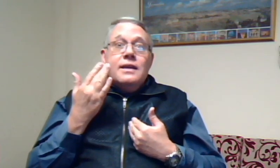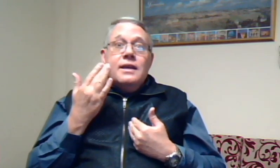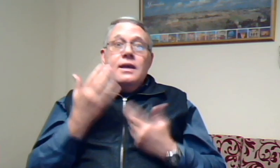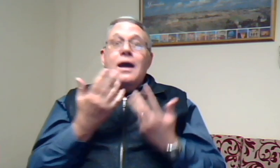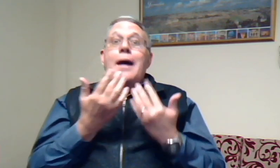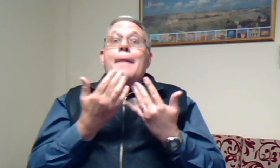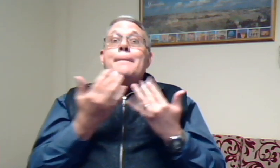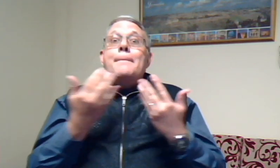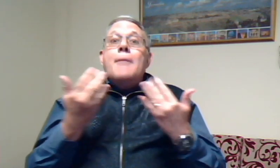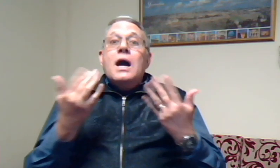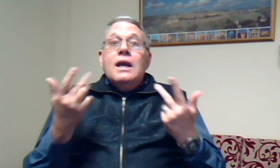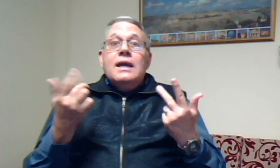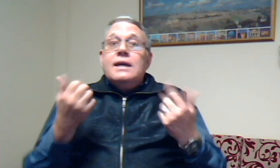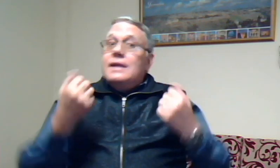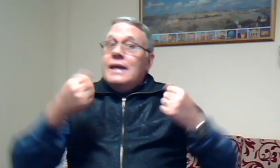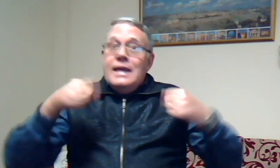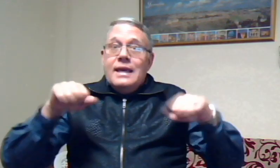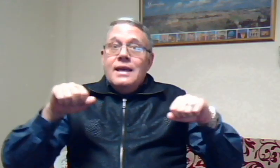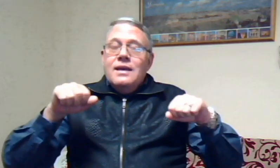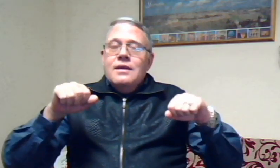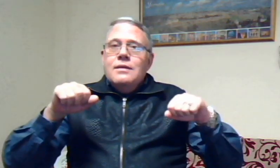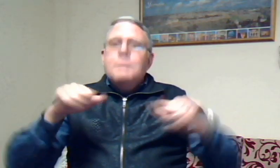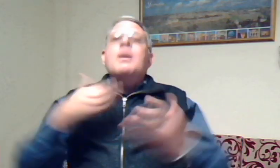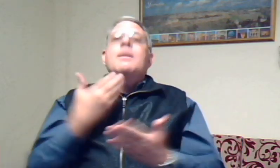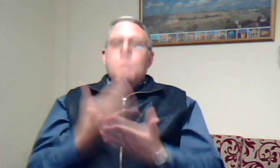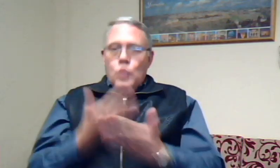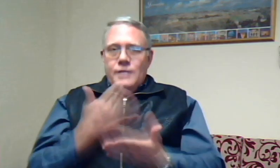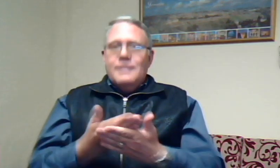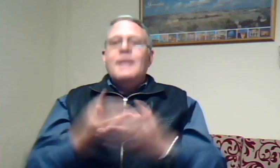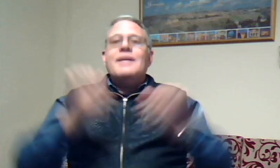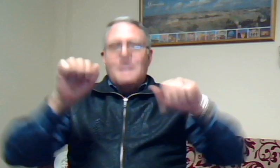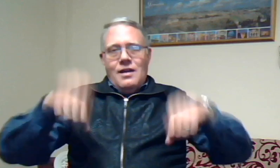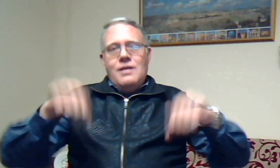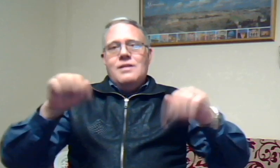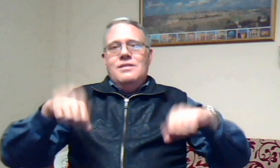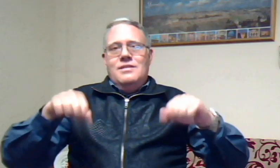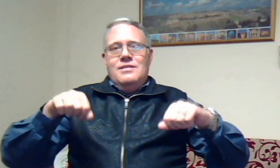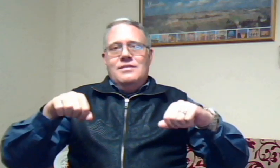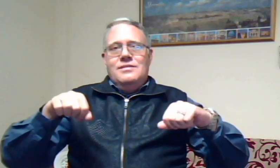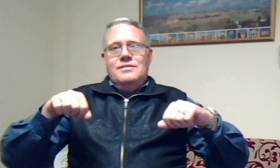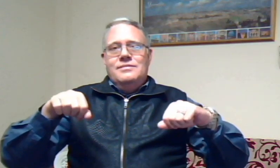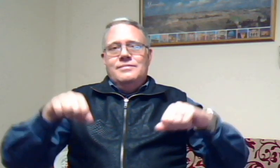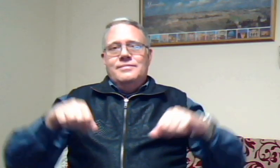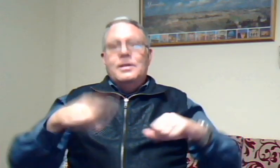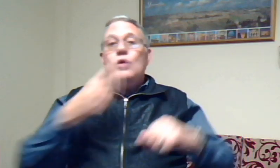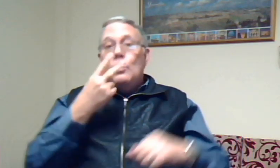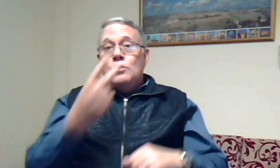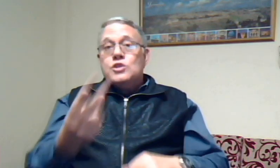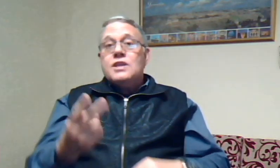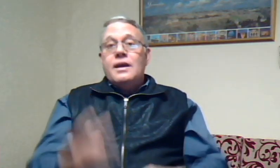makklik nie maar moendlik ja kom ons kyk